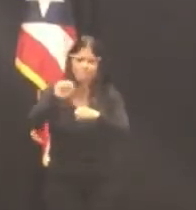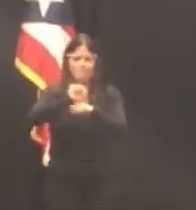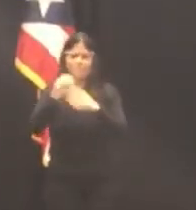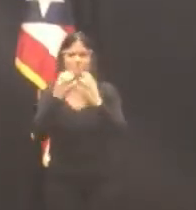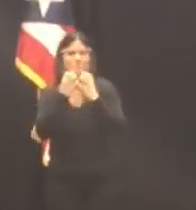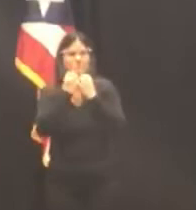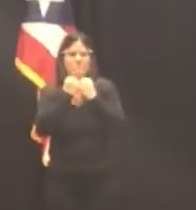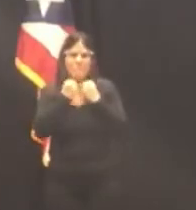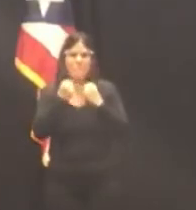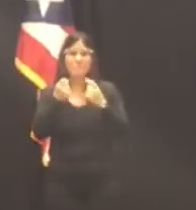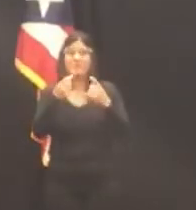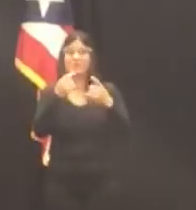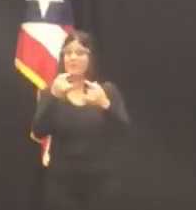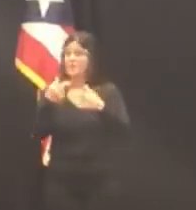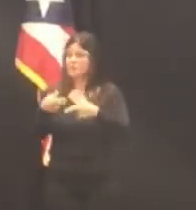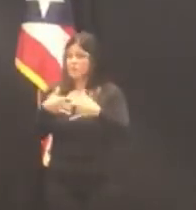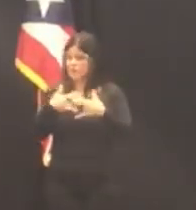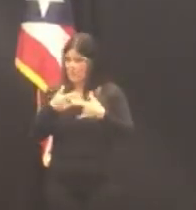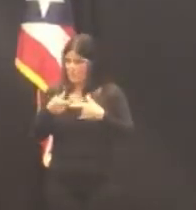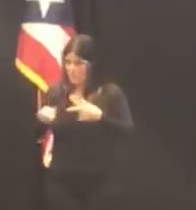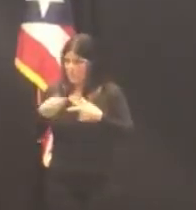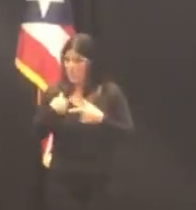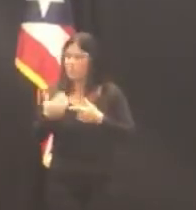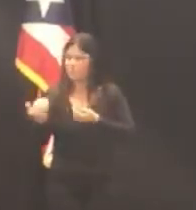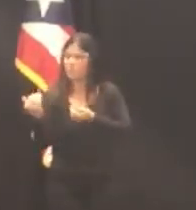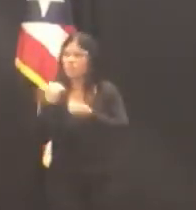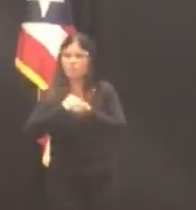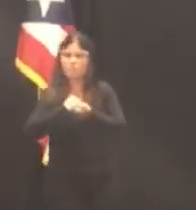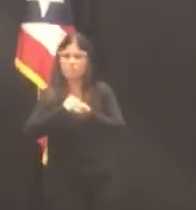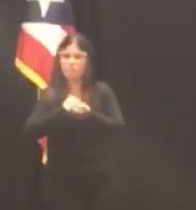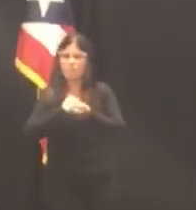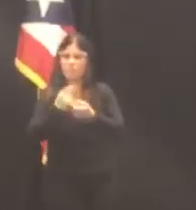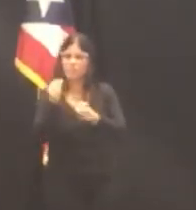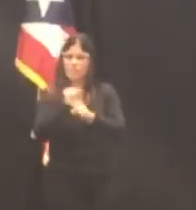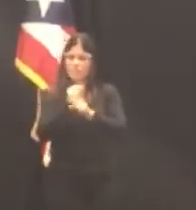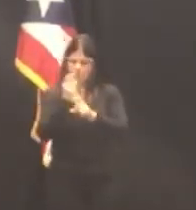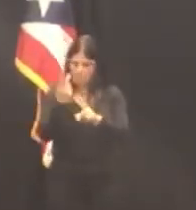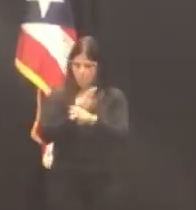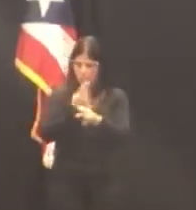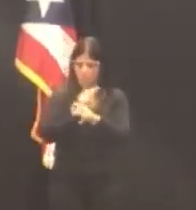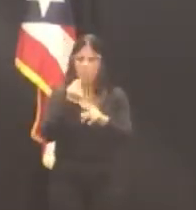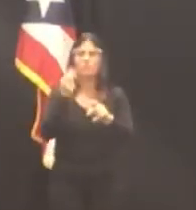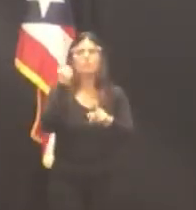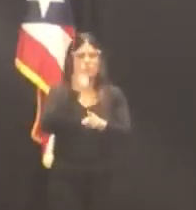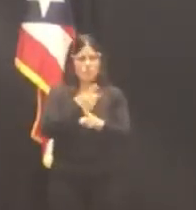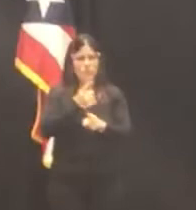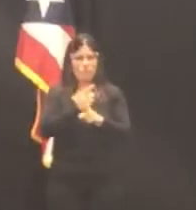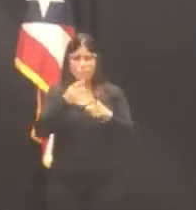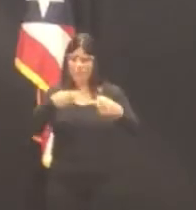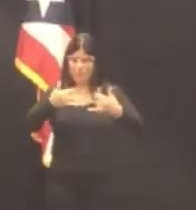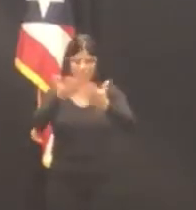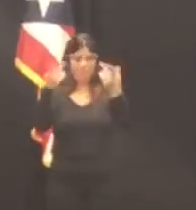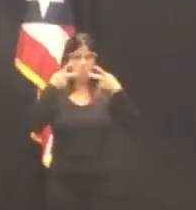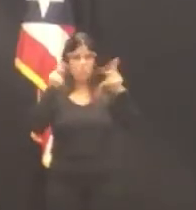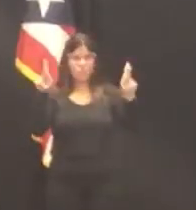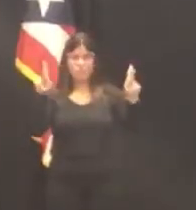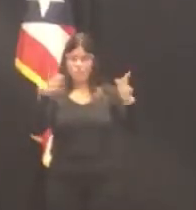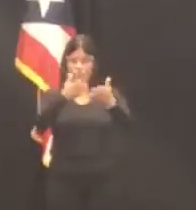compartimos, por el uso adecuado de los fondos públicos y por un servicio público de excelencia.